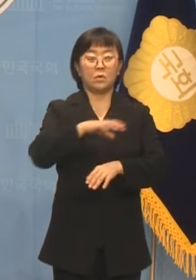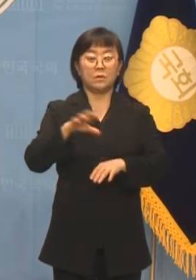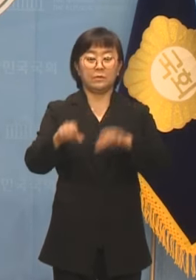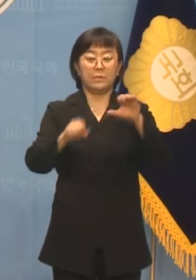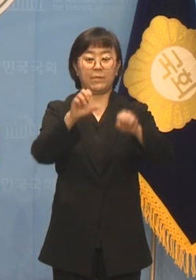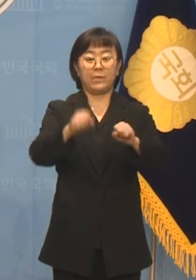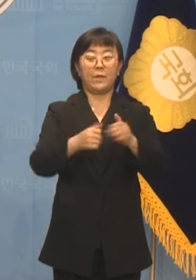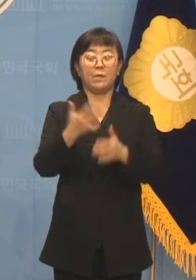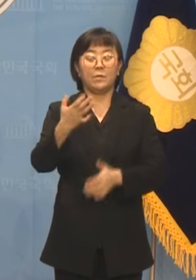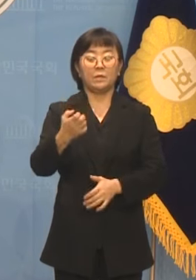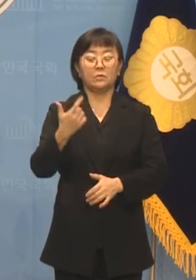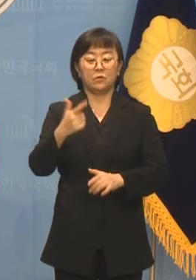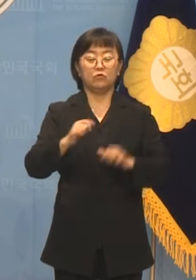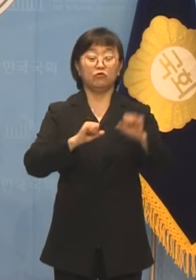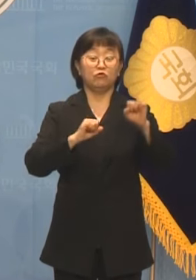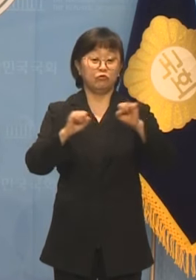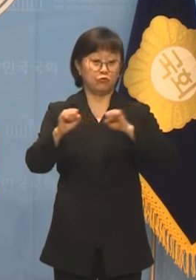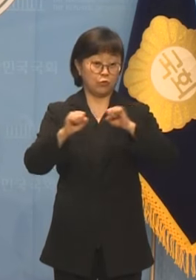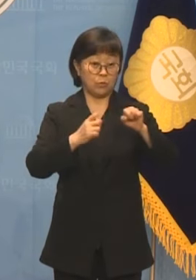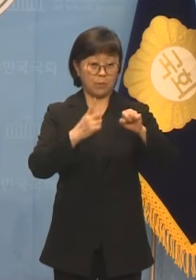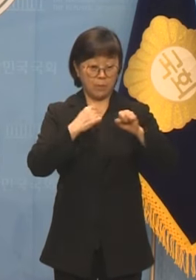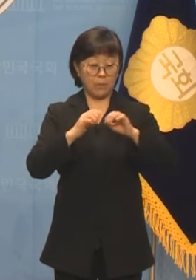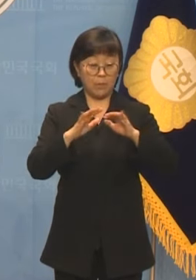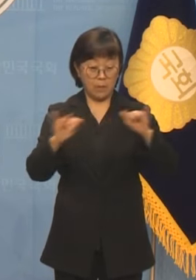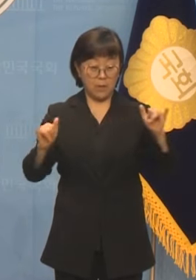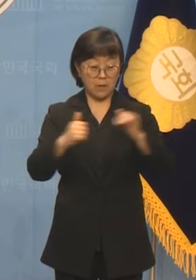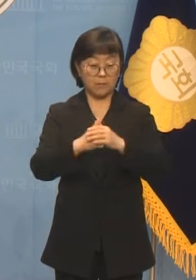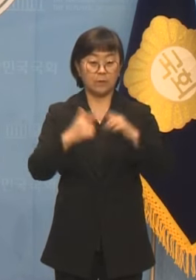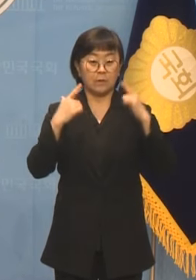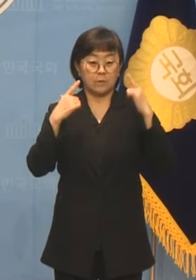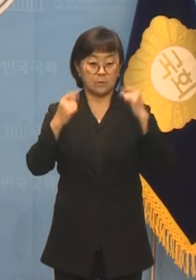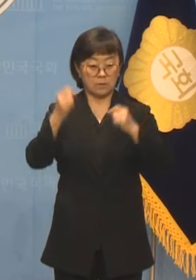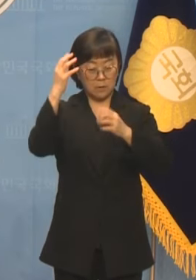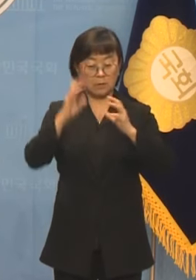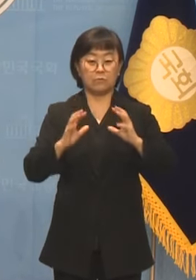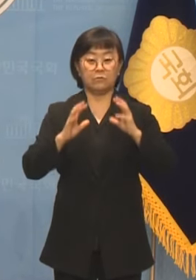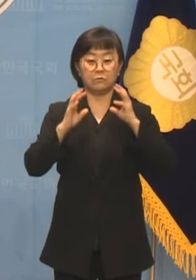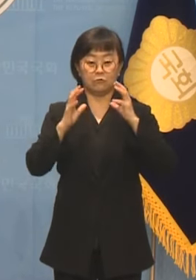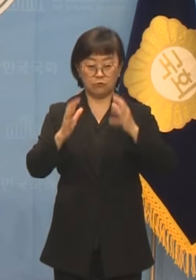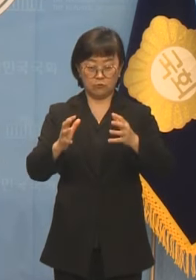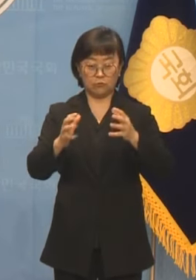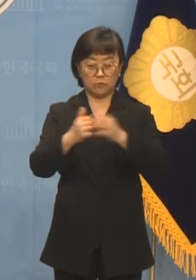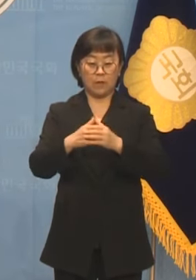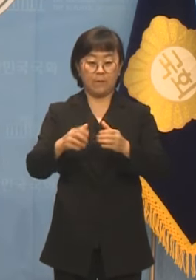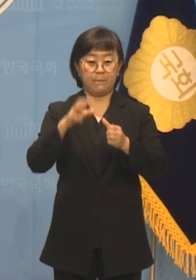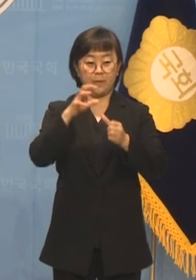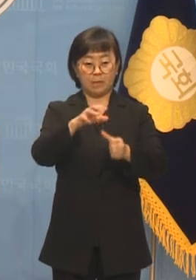86운동권 세력이 여전히 대한민국의 발목을 잡고 있습니다